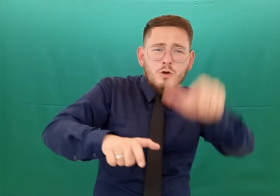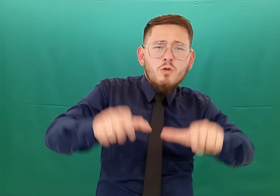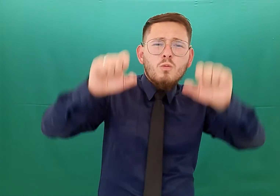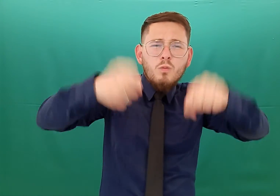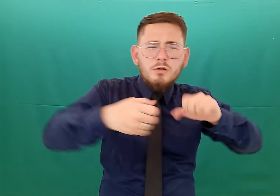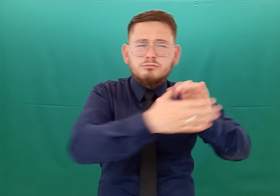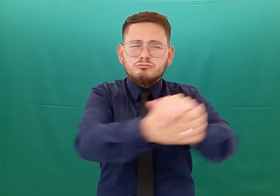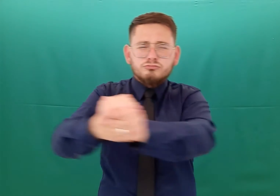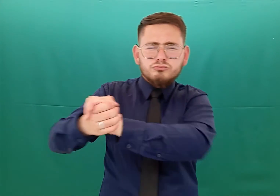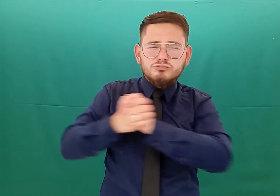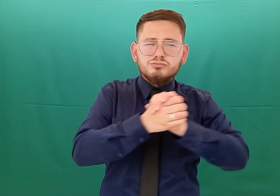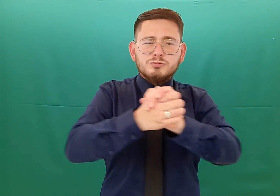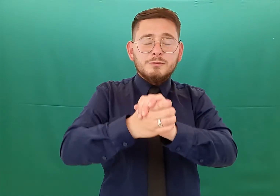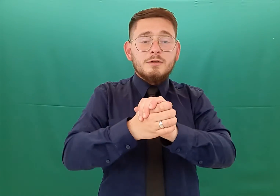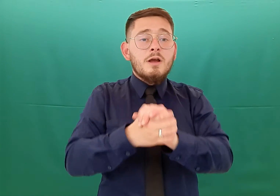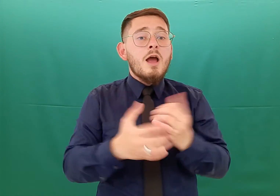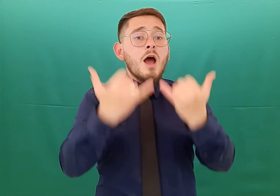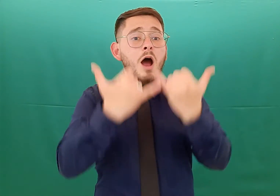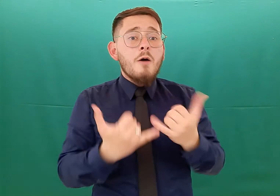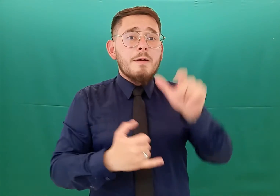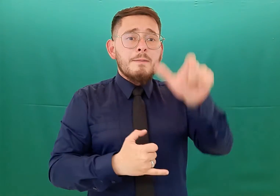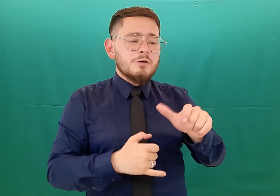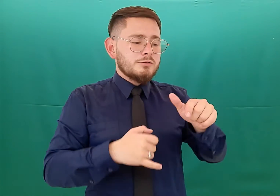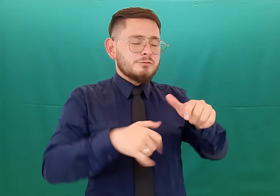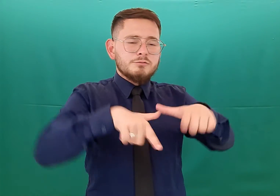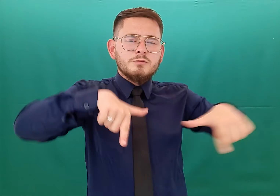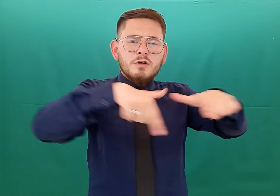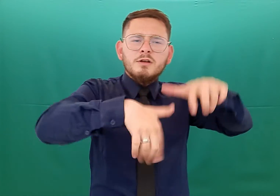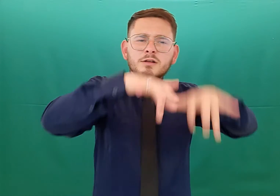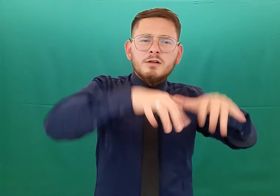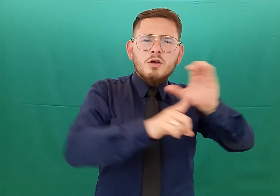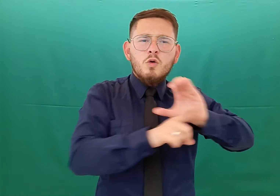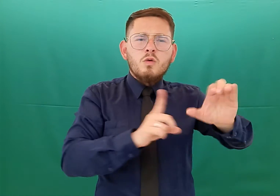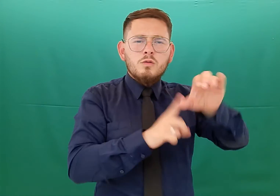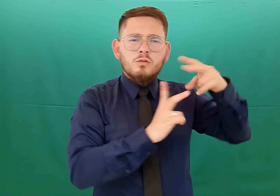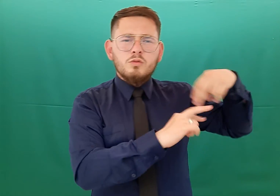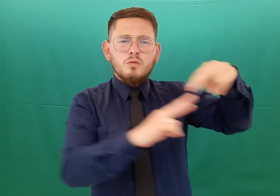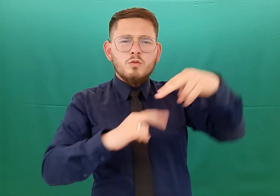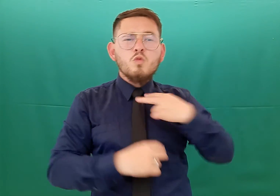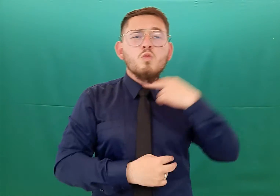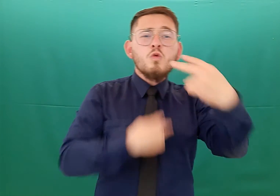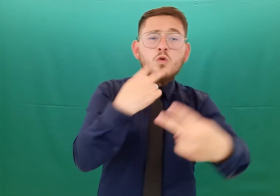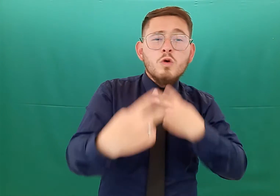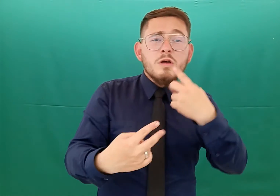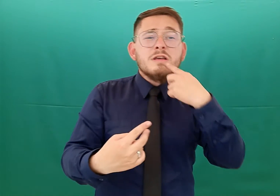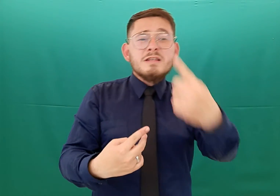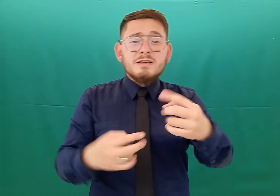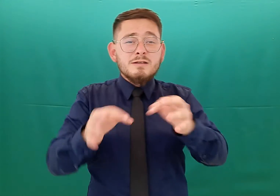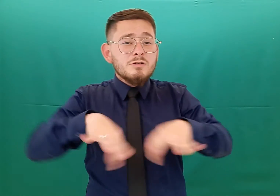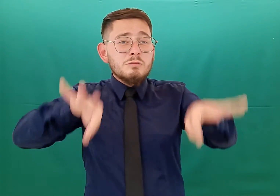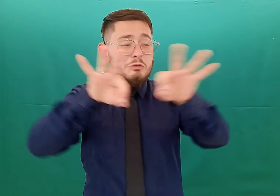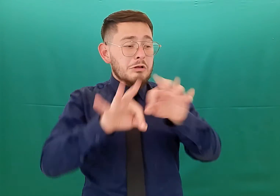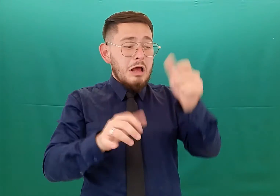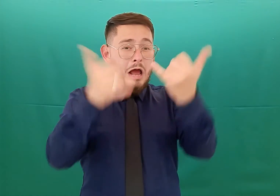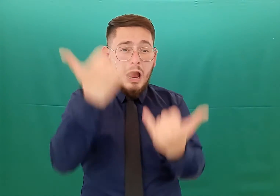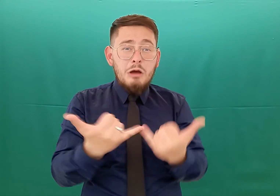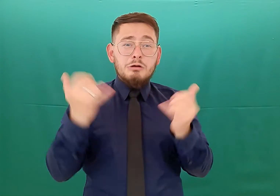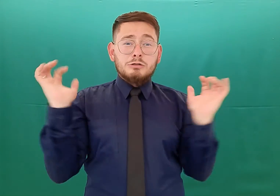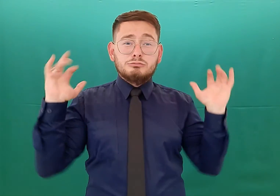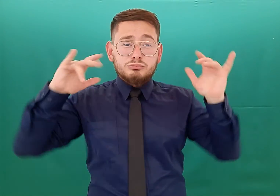Según voceros de la Secretaría de Cultura y Turismo de Tunja y la organización del segundo encuentro de artes acras, el ingreso no tiene restricción alguna y solo se recomienda a quienes